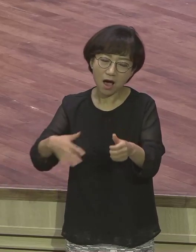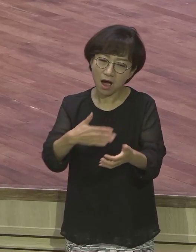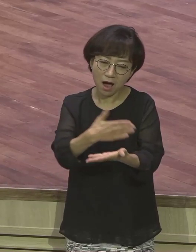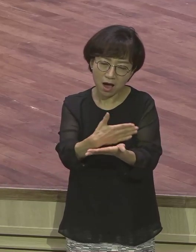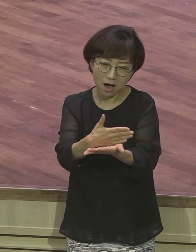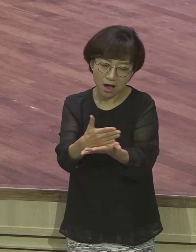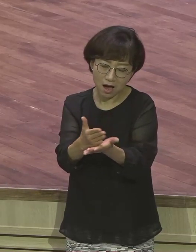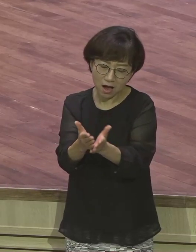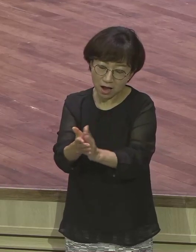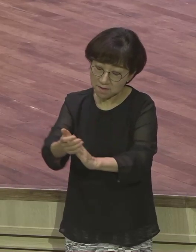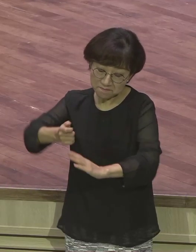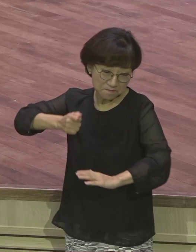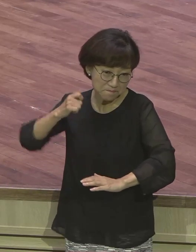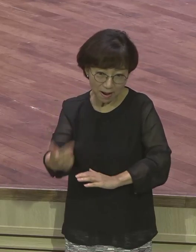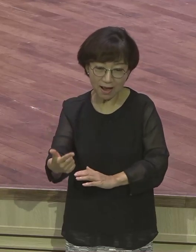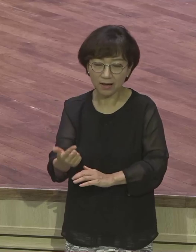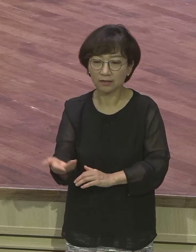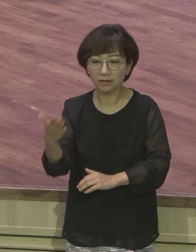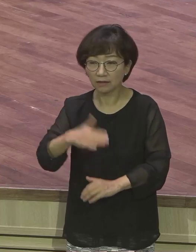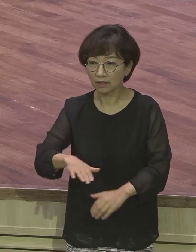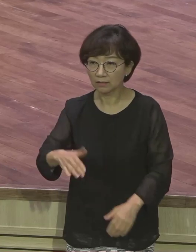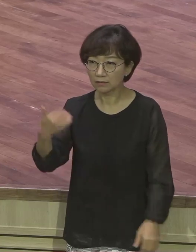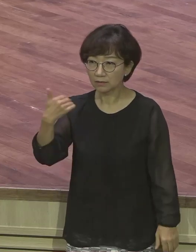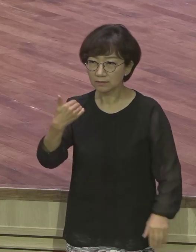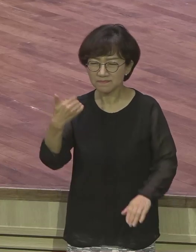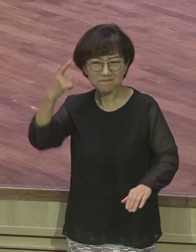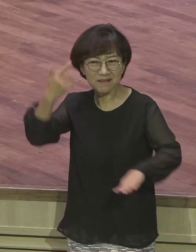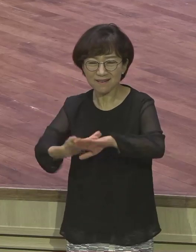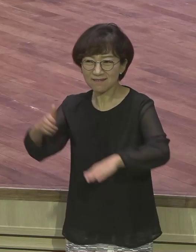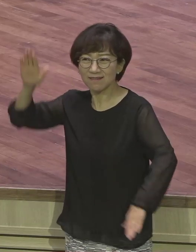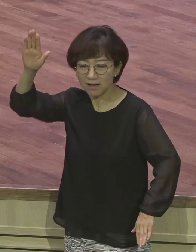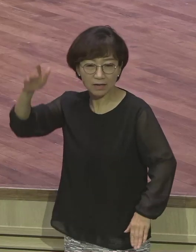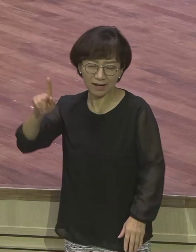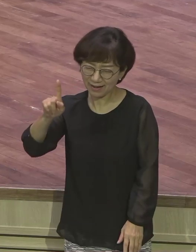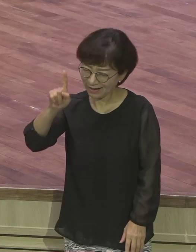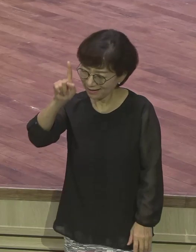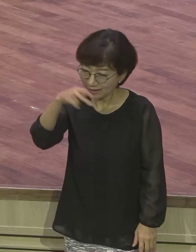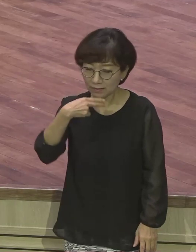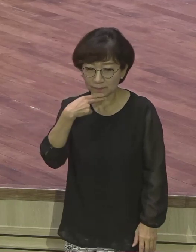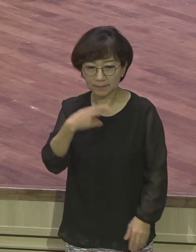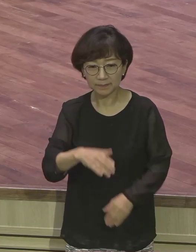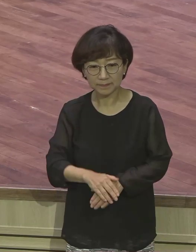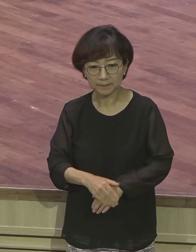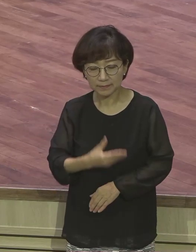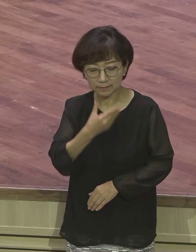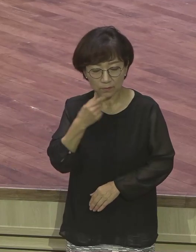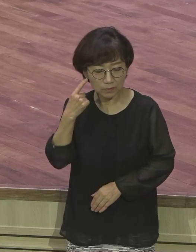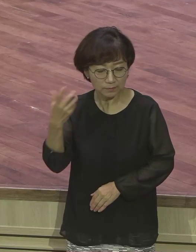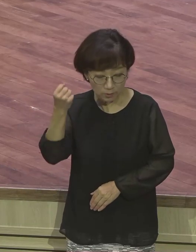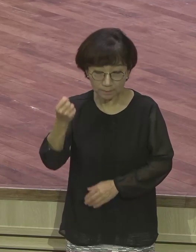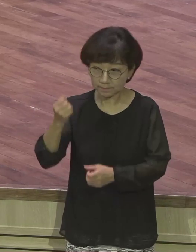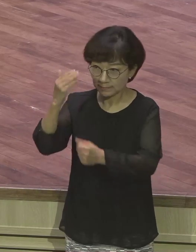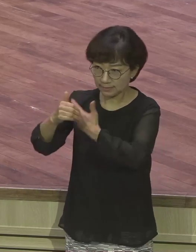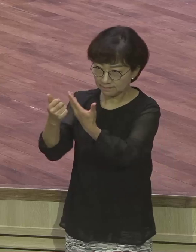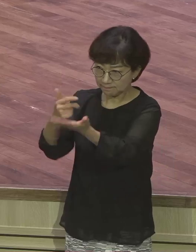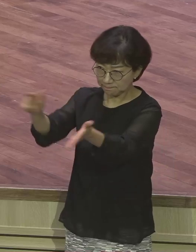한마디, 한나 질문도 없어요. 쫙 보금 속에서. 하나님 절대 죽고 믿고. 수용하고,